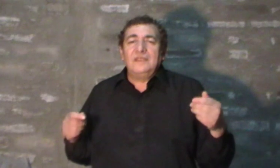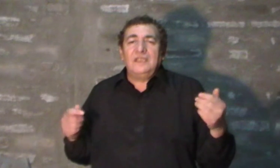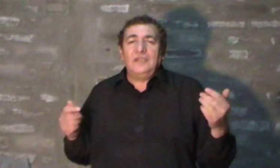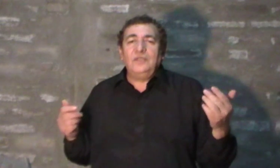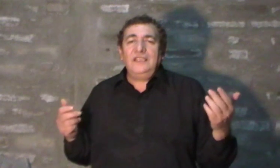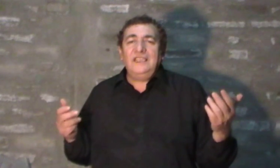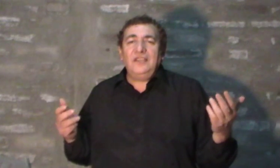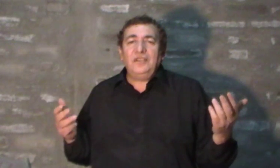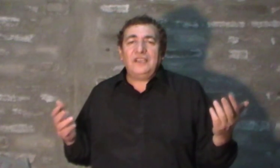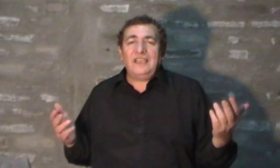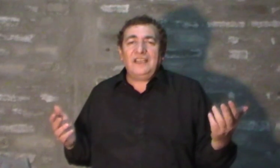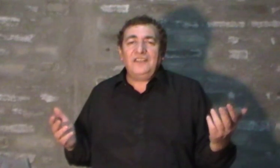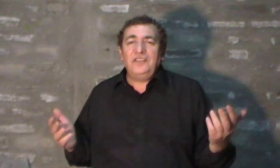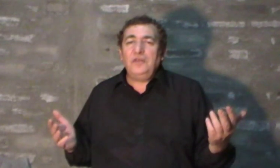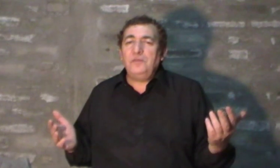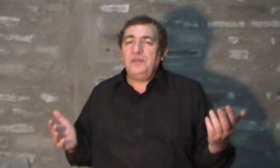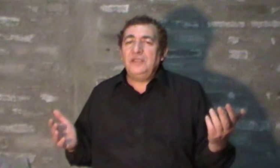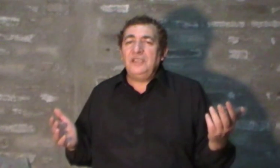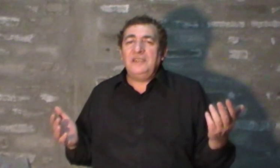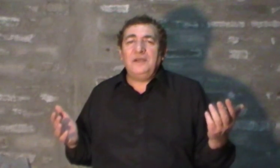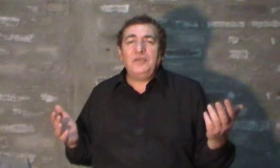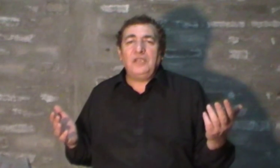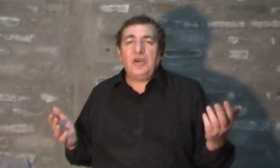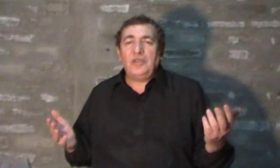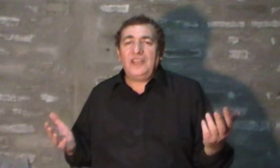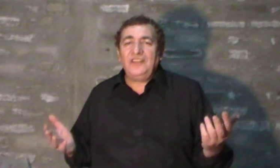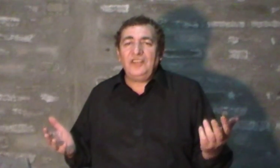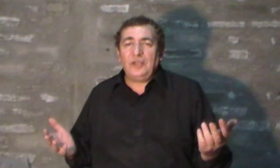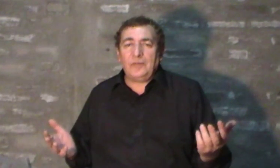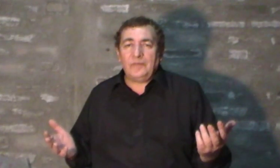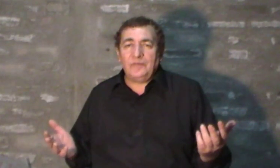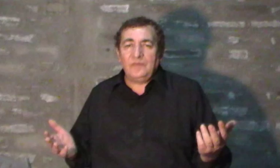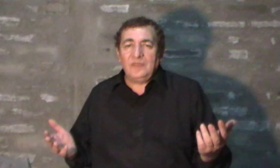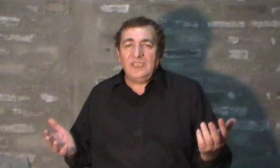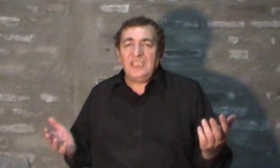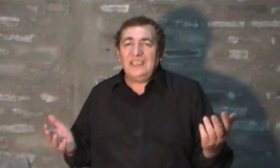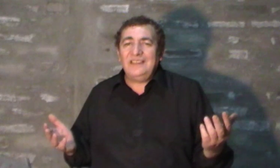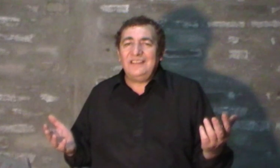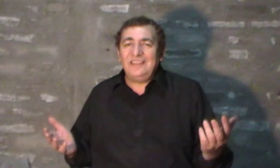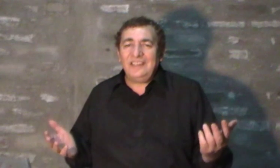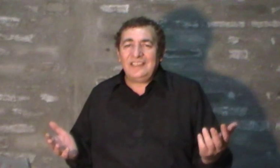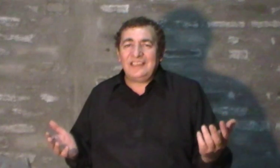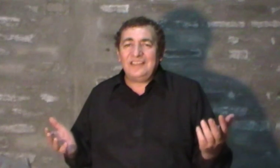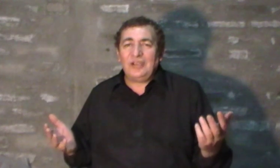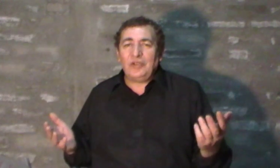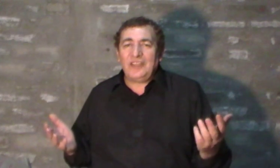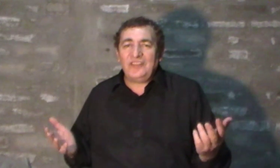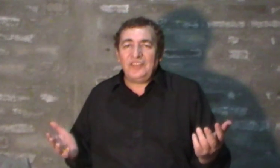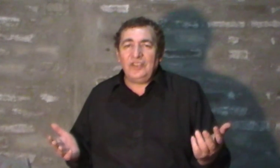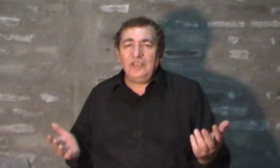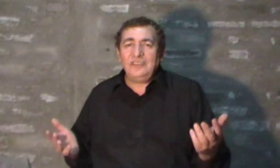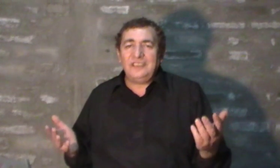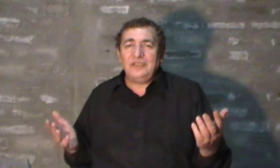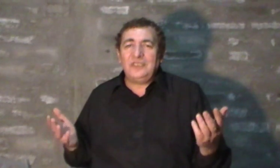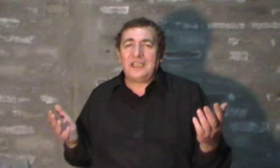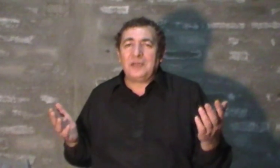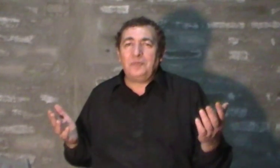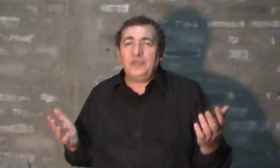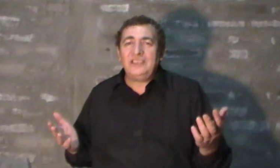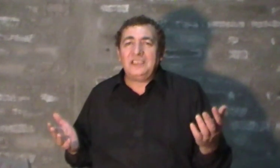En un estado de relajación puedo elevar una oración y sé que esa oración tiene una respuesta